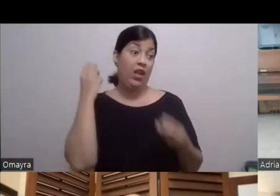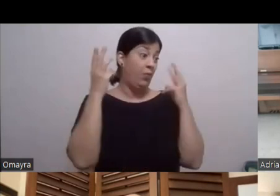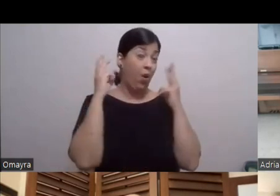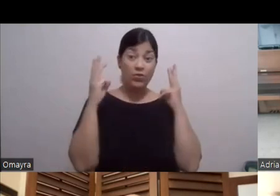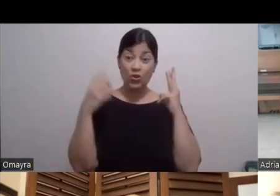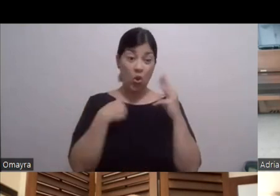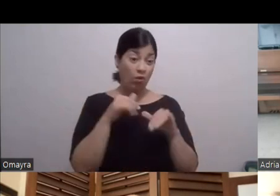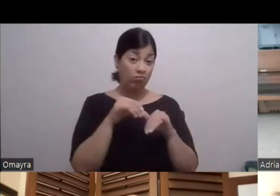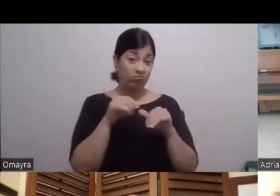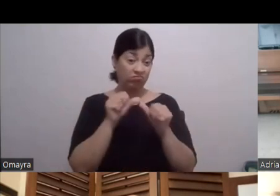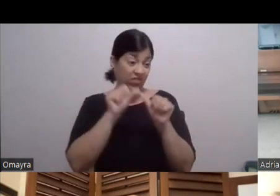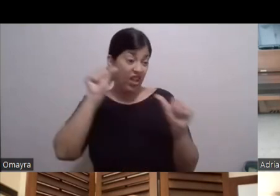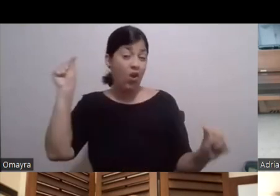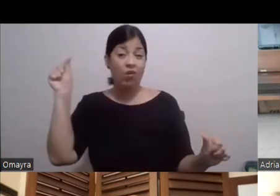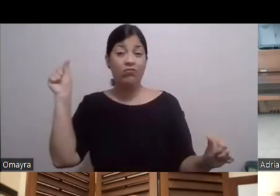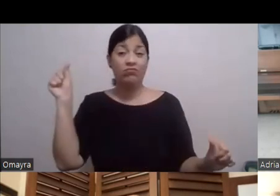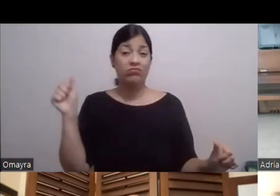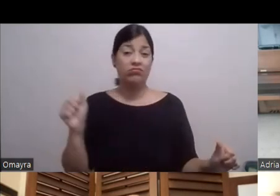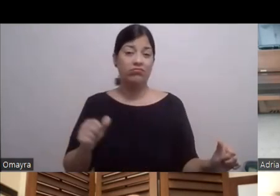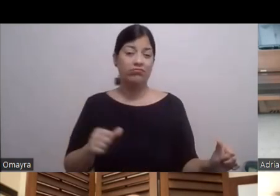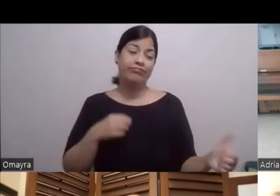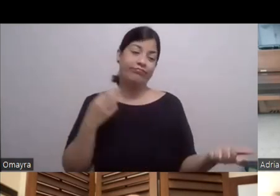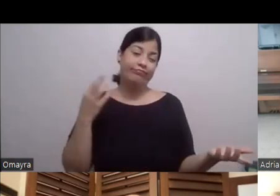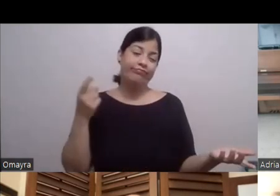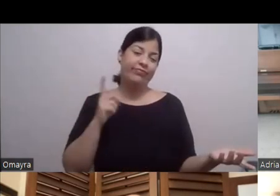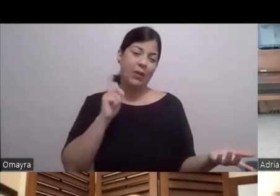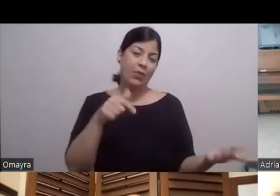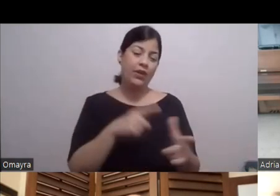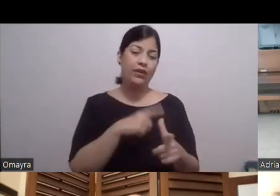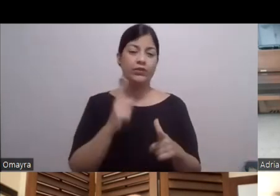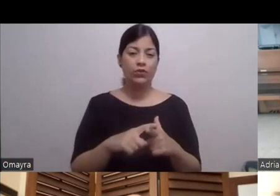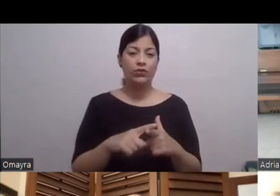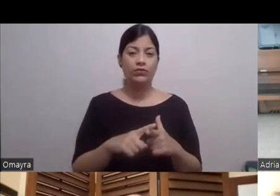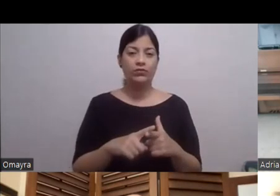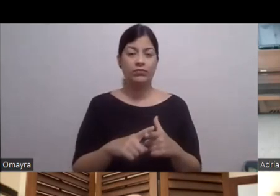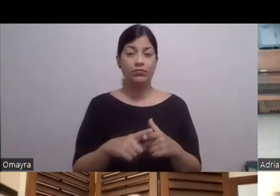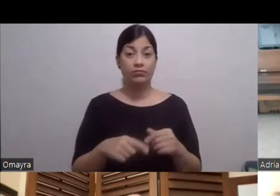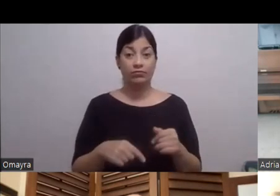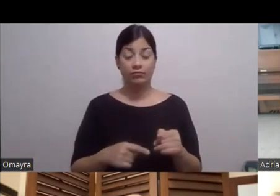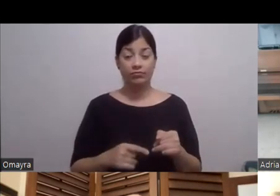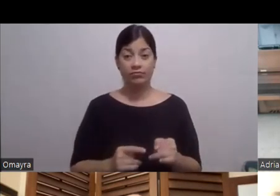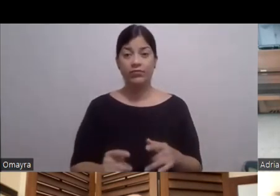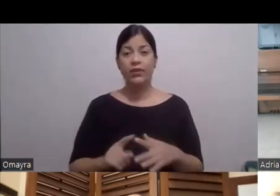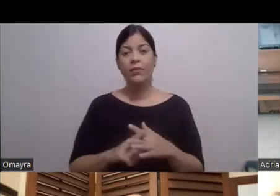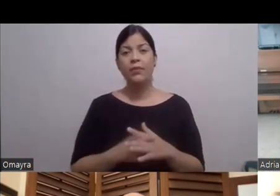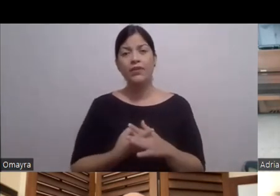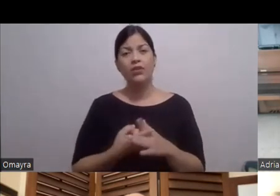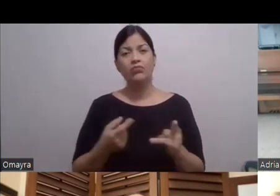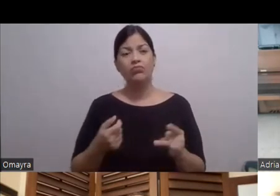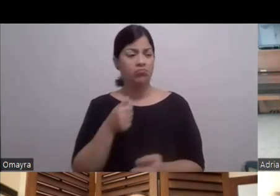que Y después de eso Pues Viro Ha comenzado Lo que se llama Los soft tape casting Y